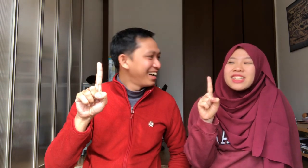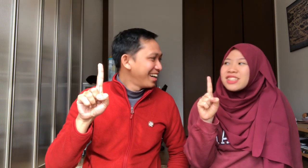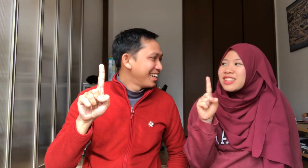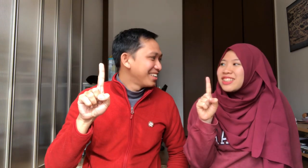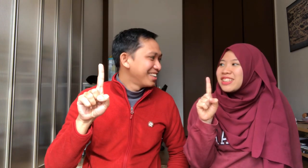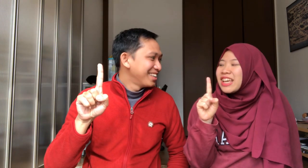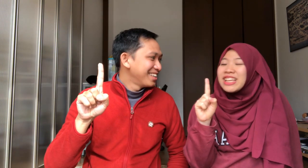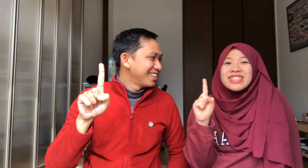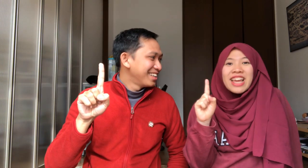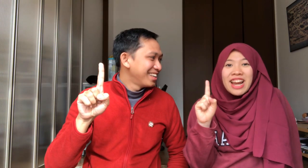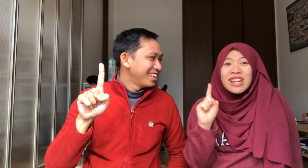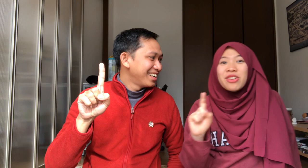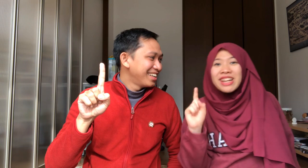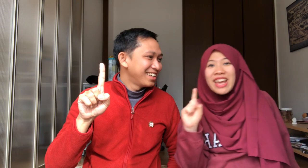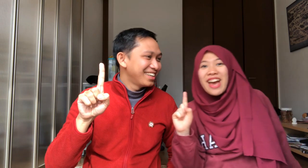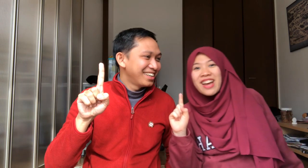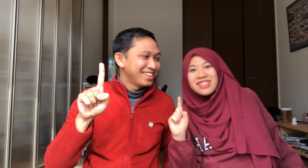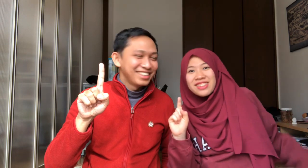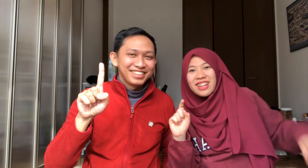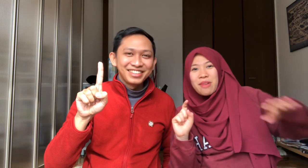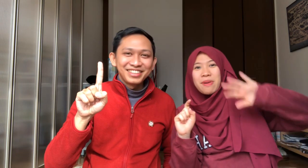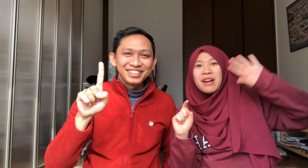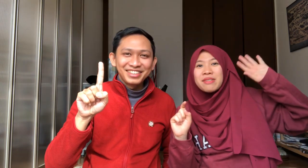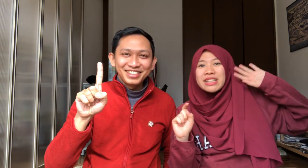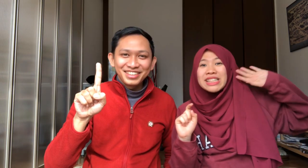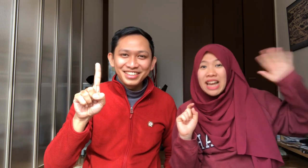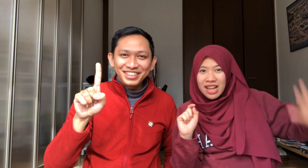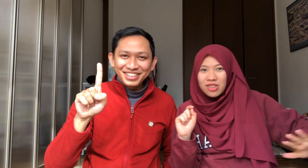Hijrah Hijrah Hijrah